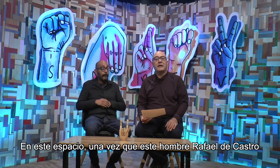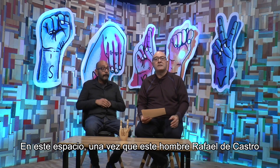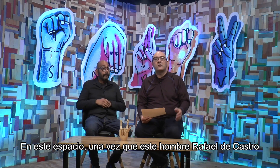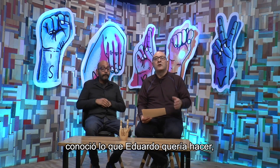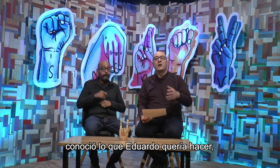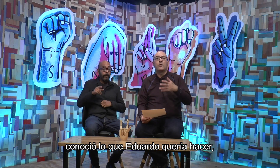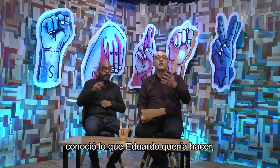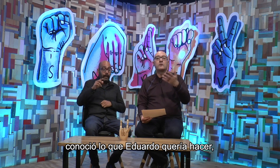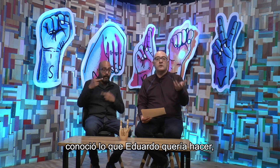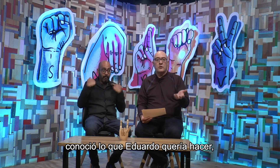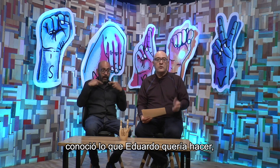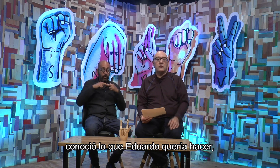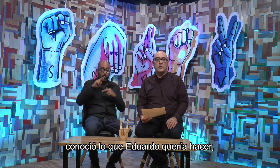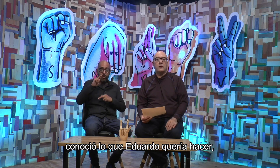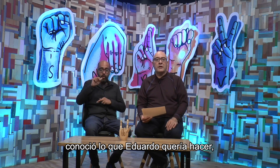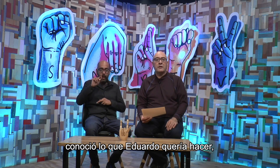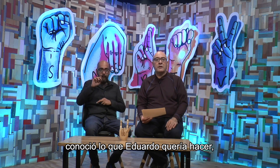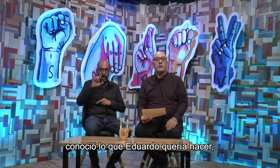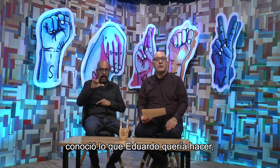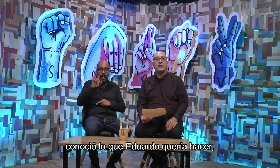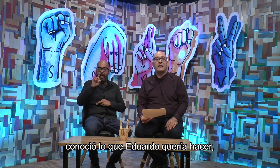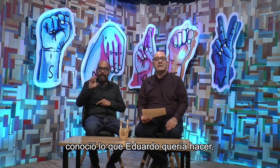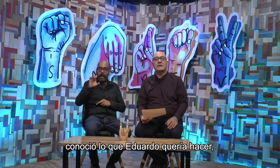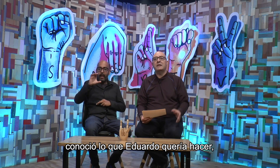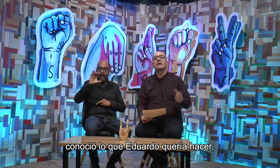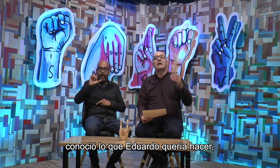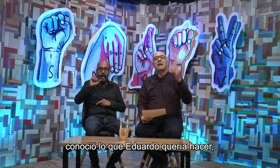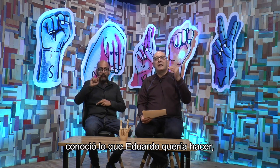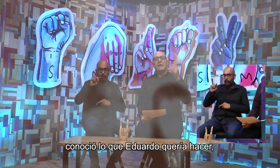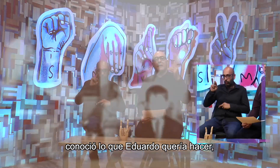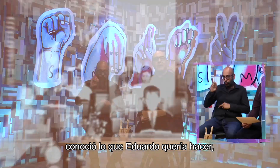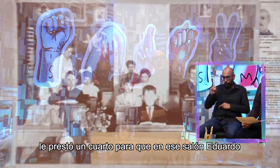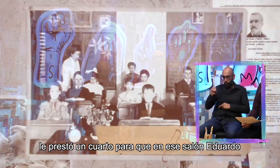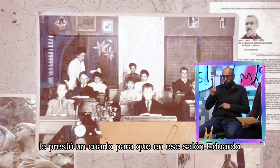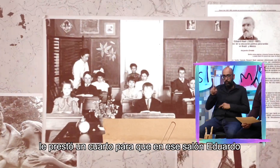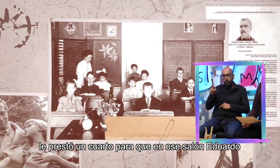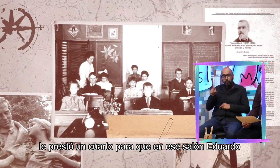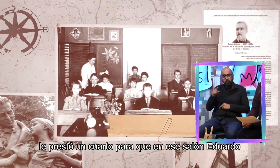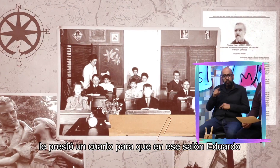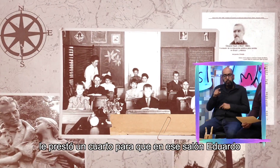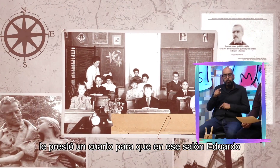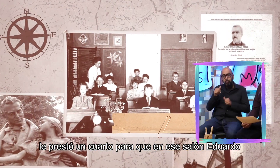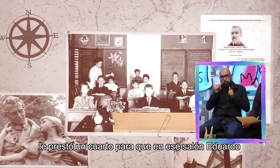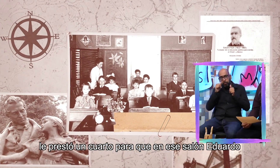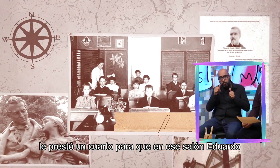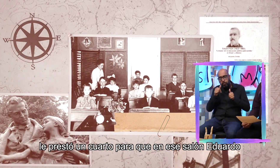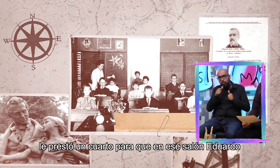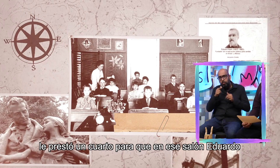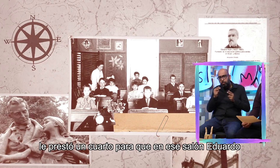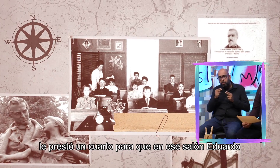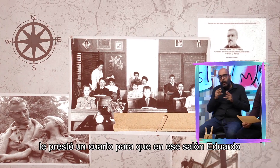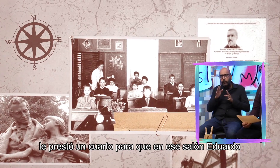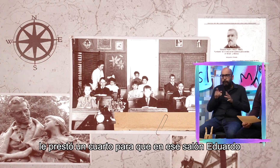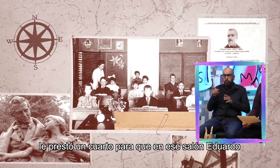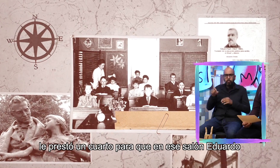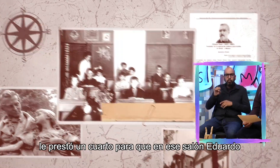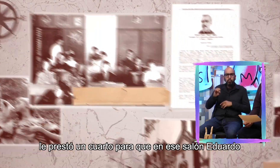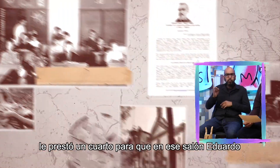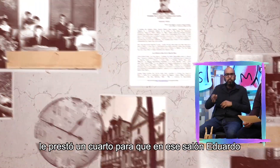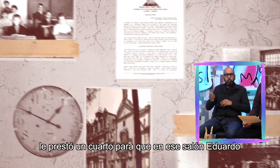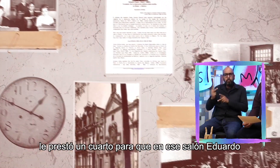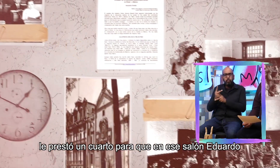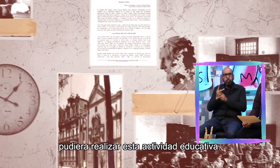Rafael de Castro conoció lo que Eduardo quería hacer le prestó un cuarto para que en ese